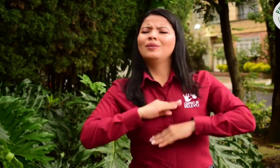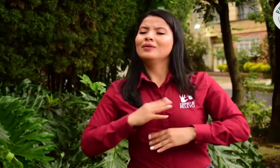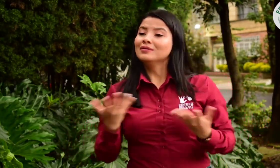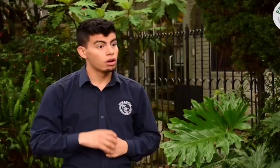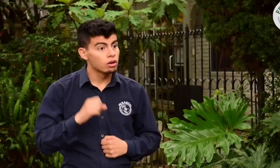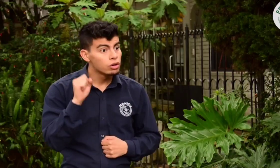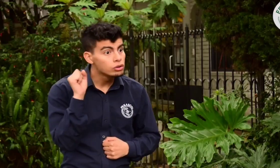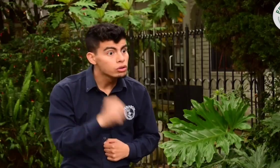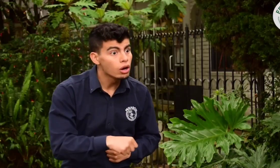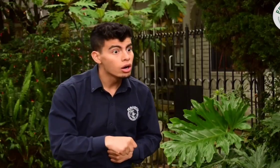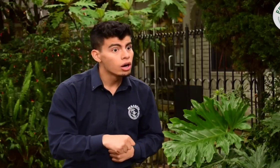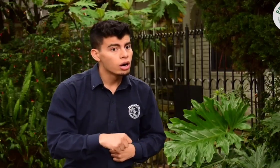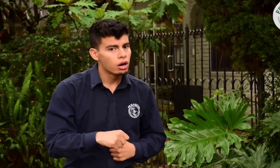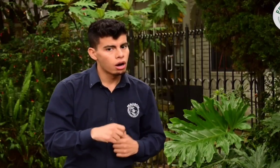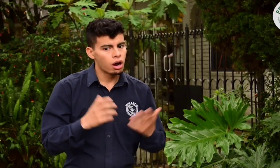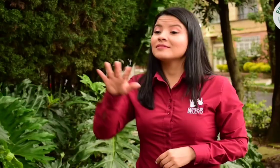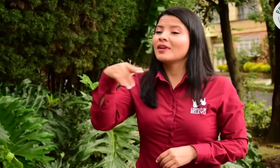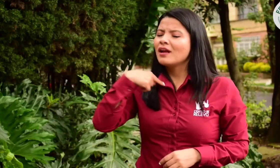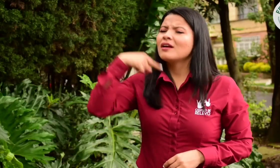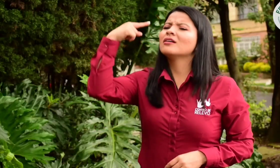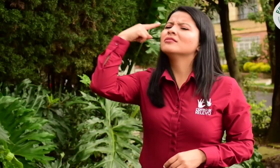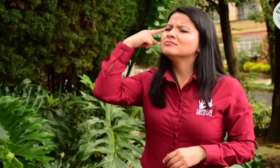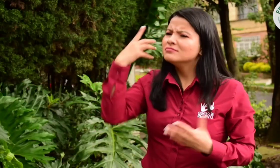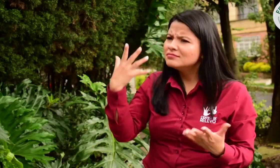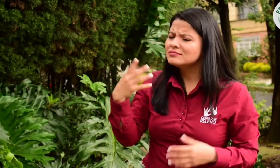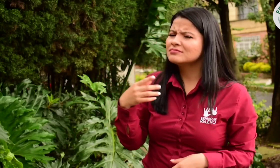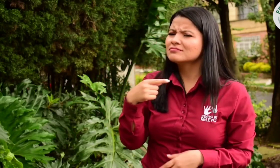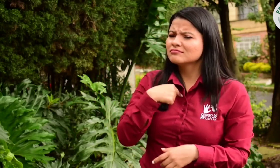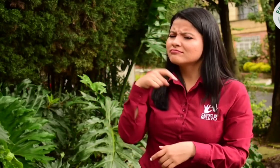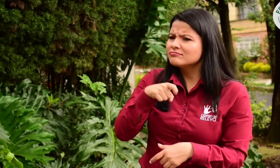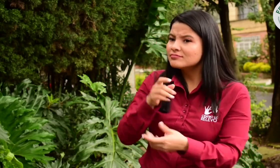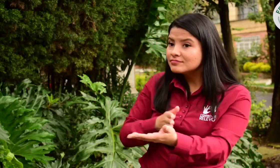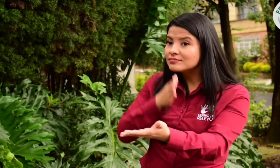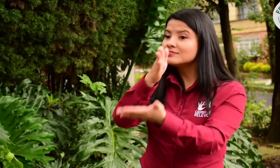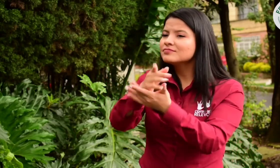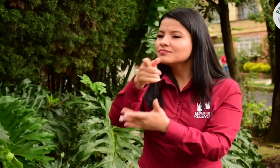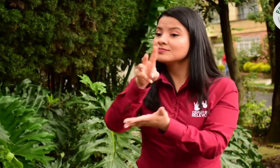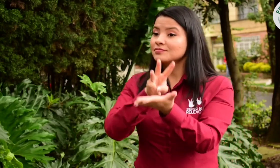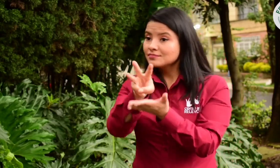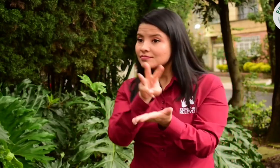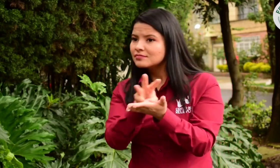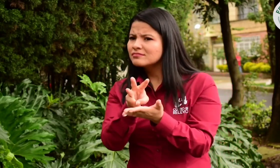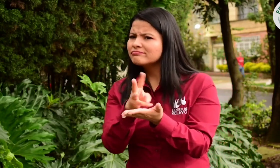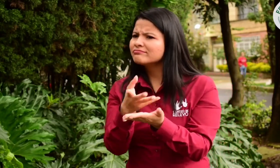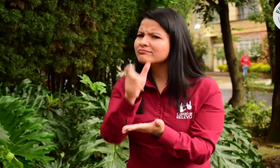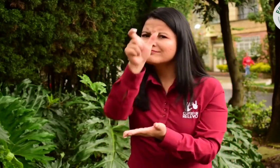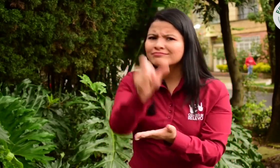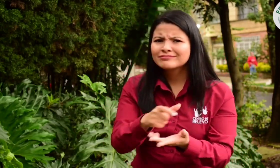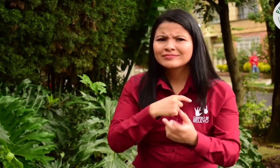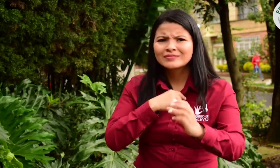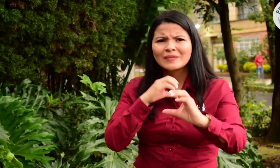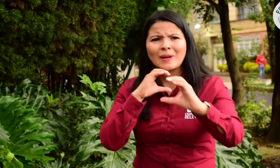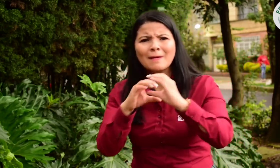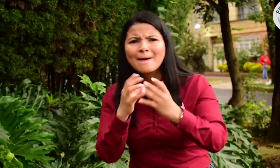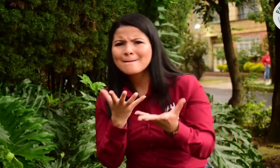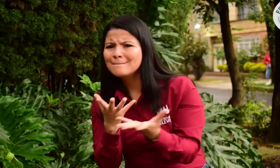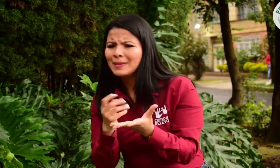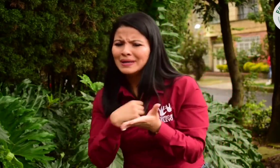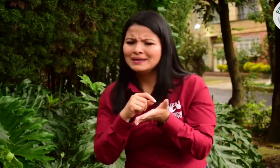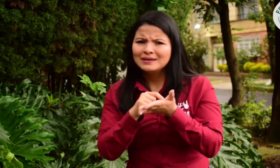bienestar. ¿Sí? ¡Oh! Sin embargo, en el caso que necesitaré ir a un punto de atención Movistar, ¿ellos cuentan